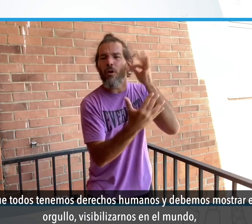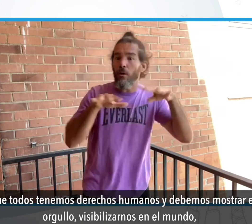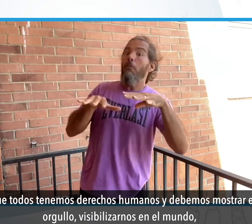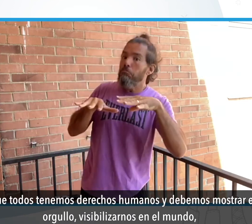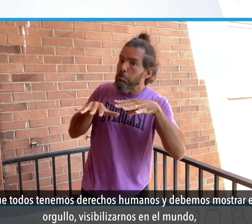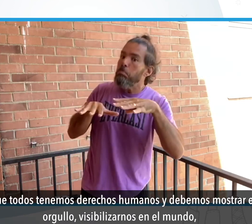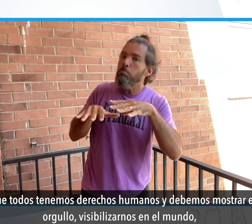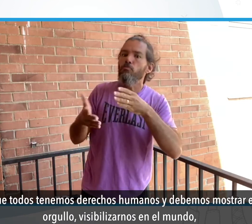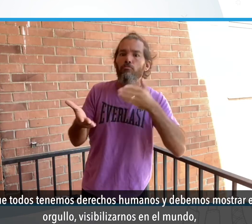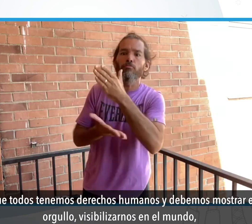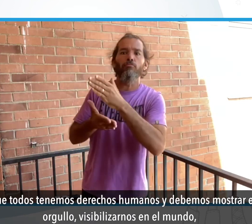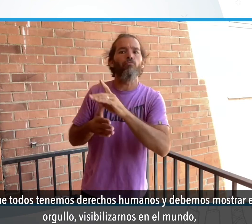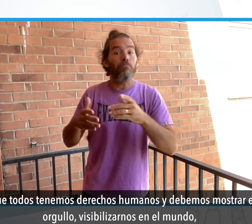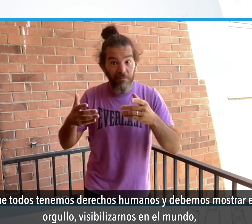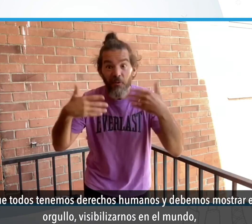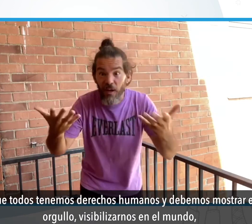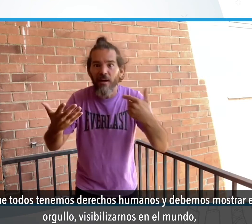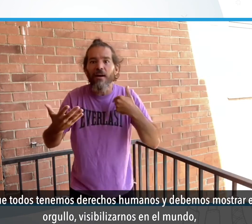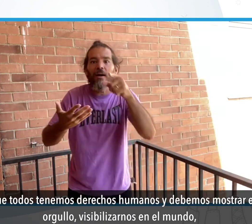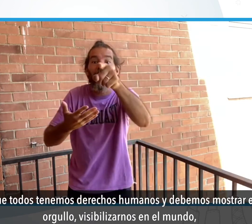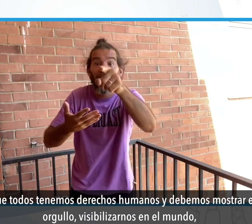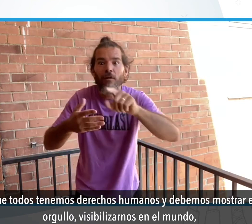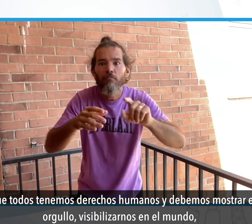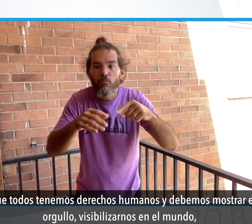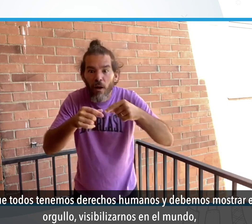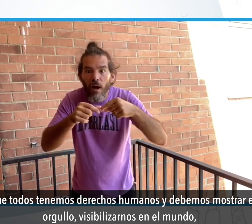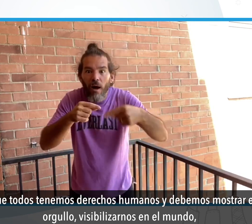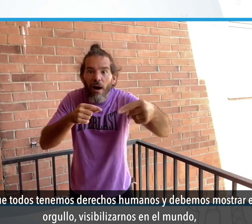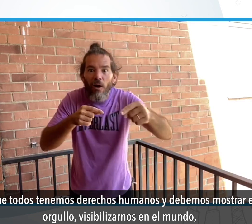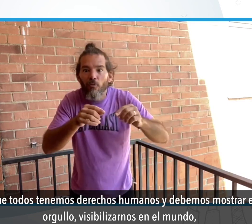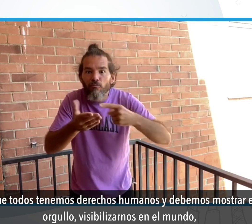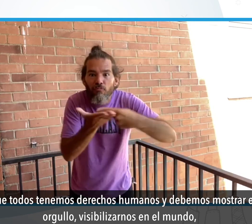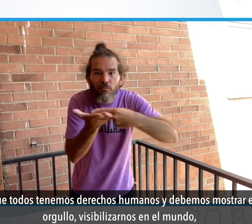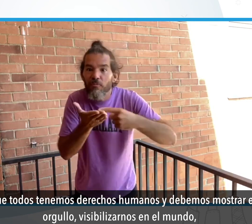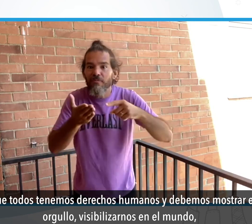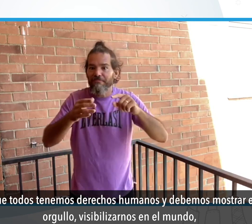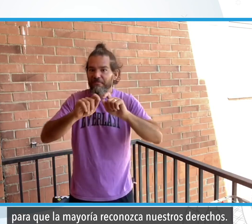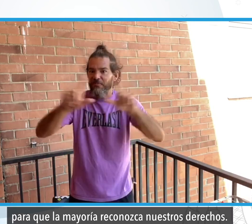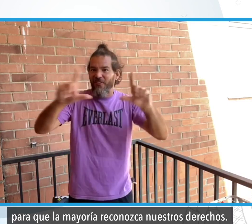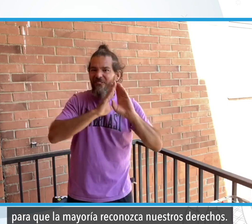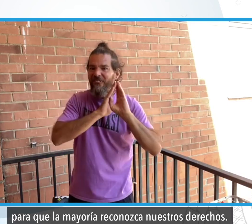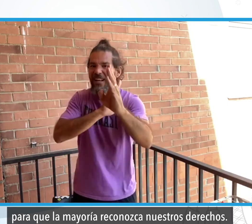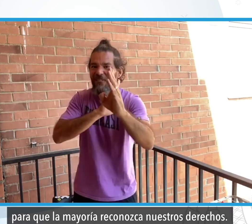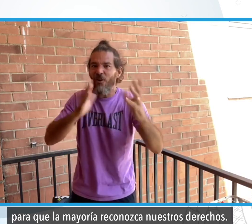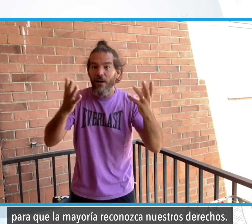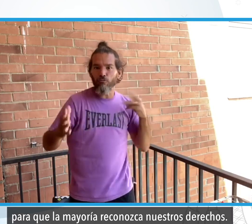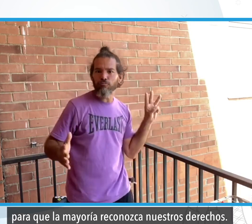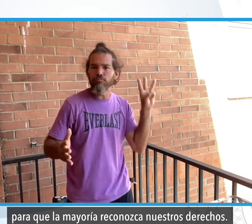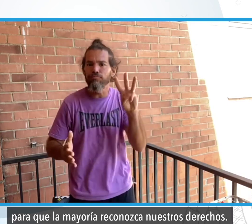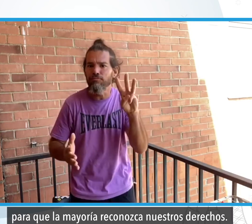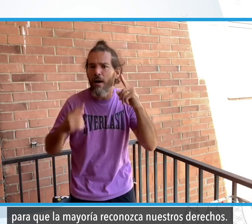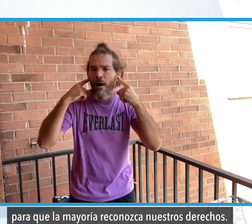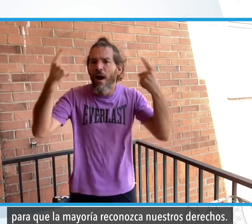Porque todos tenemos derechos humanos y debemos mostrar ese orgullo. Visibilizarnos en el mundo. Para que la mayoría reconozca